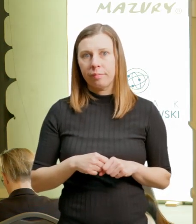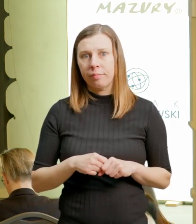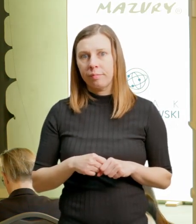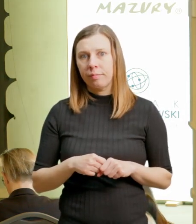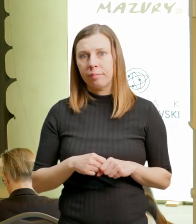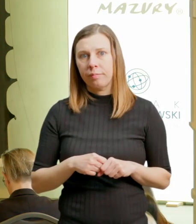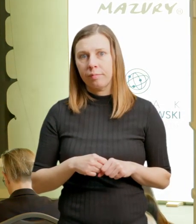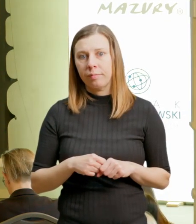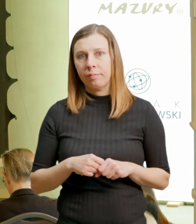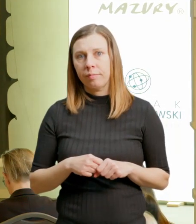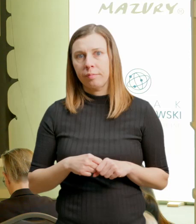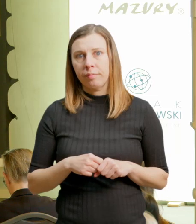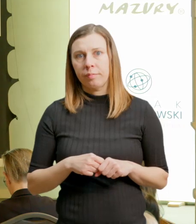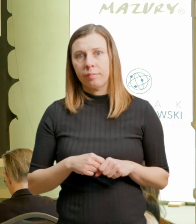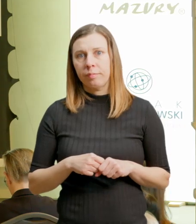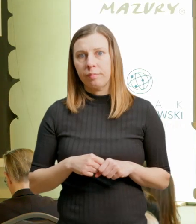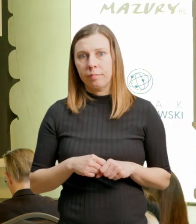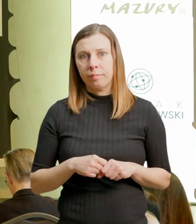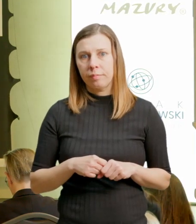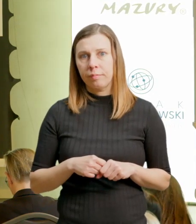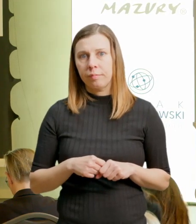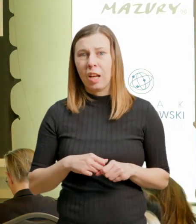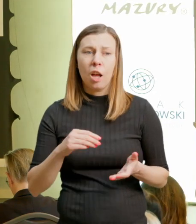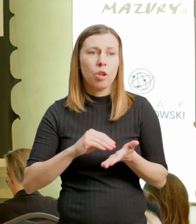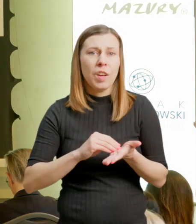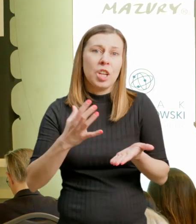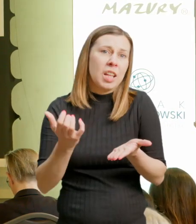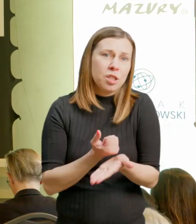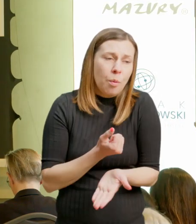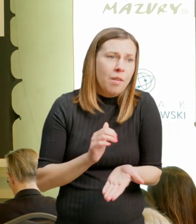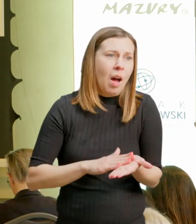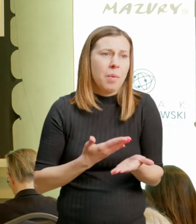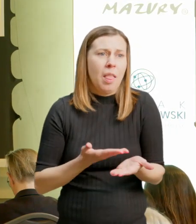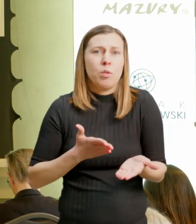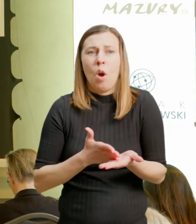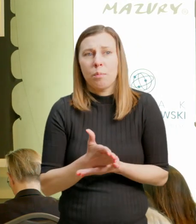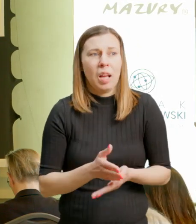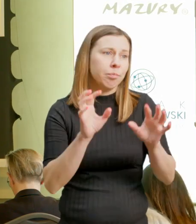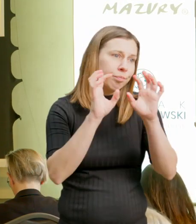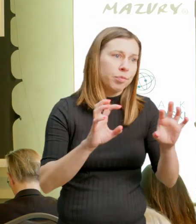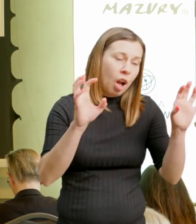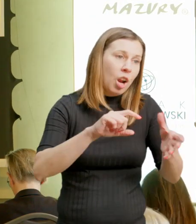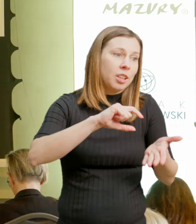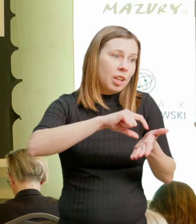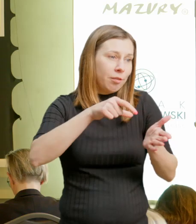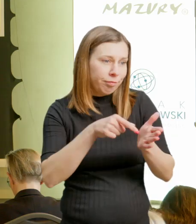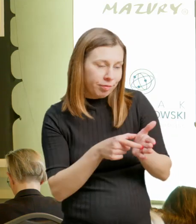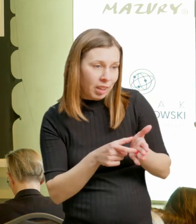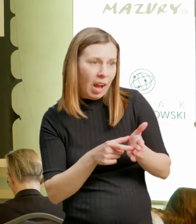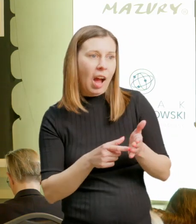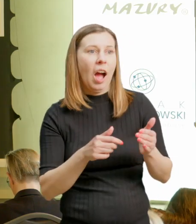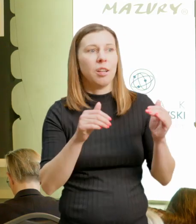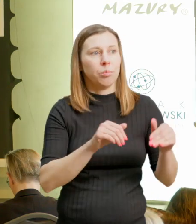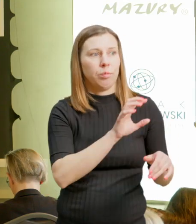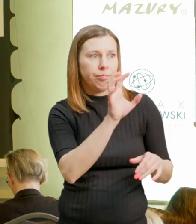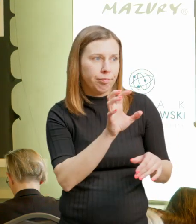które niejednokrotnie później możemy zastosowywać i adaptować w swoich warunkach. Umożliwienie poznawania właśnie tej